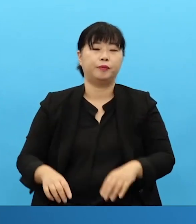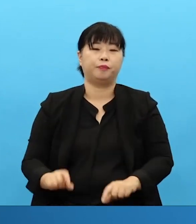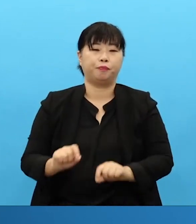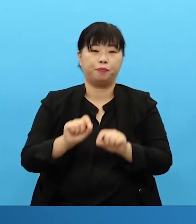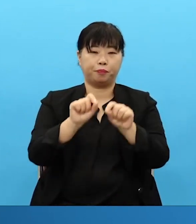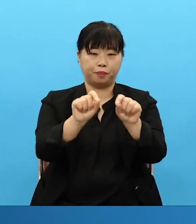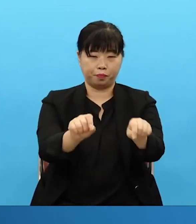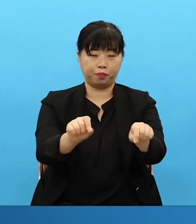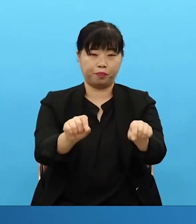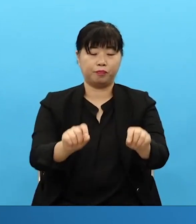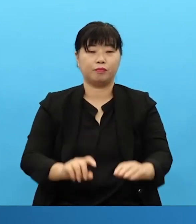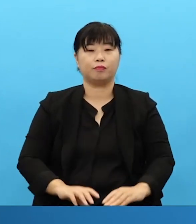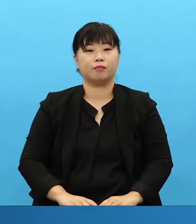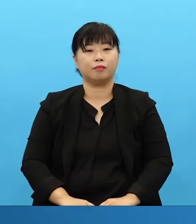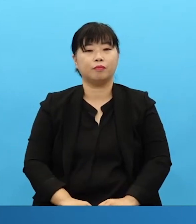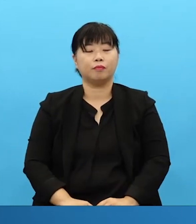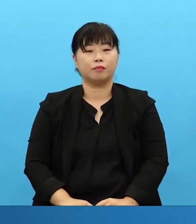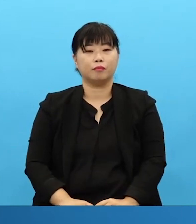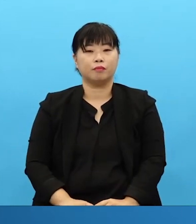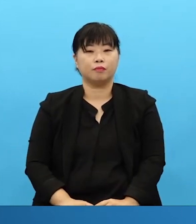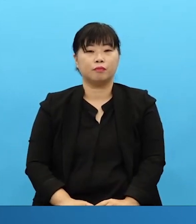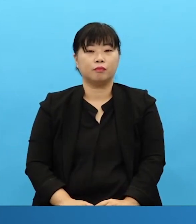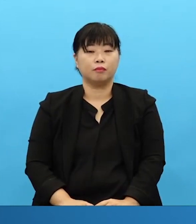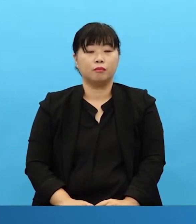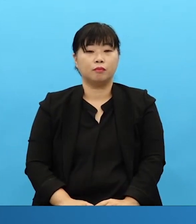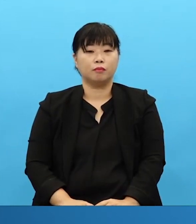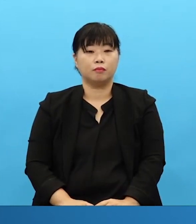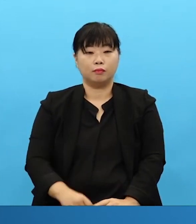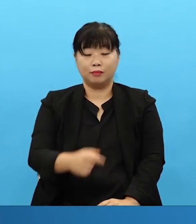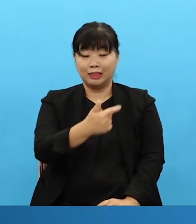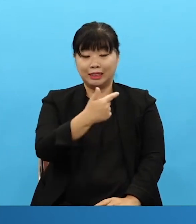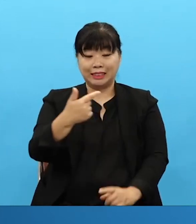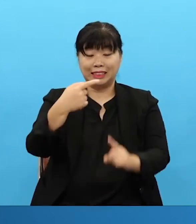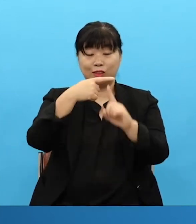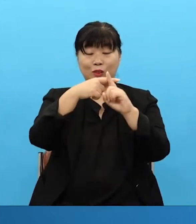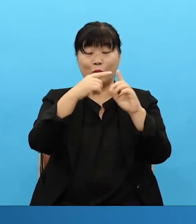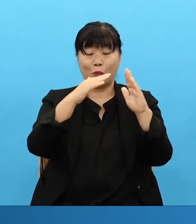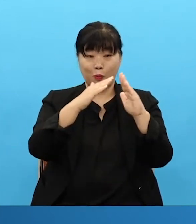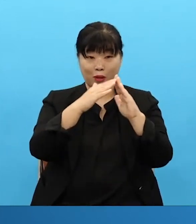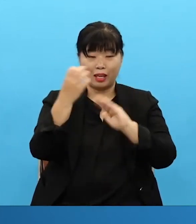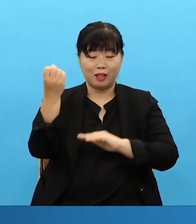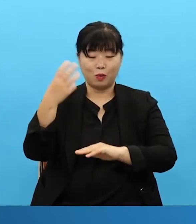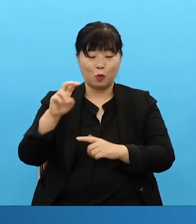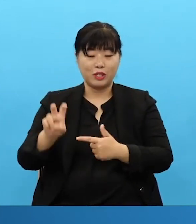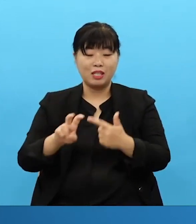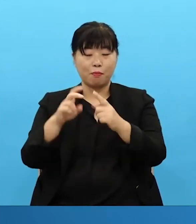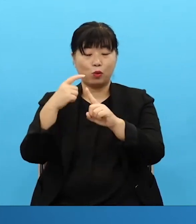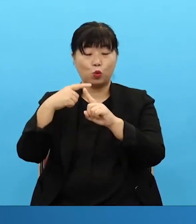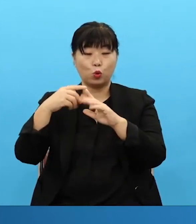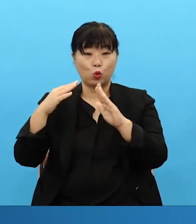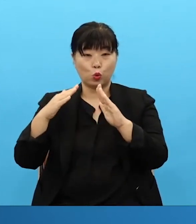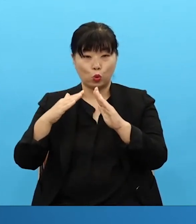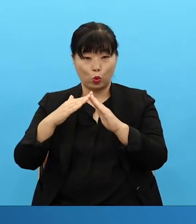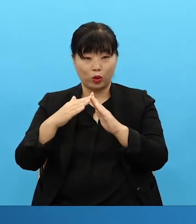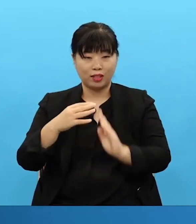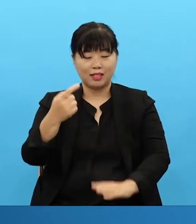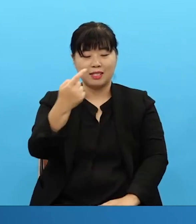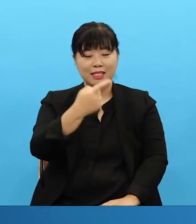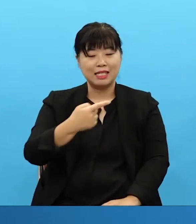좀 그 저 큰 교회에서나 또 이만을 교회에 있는 데서는요 그 일천만 대시를 하나 두세요. In larger churches like the